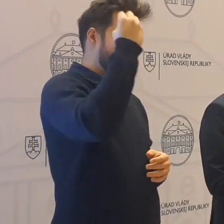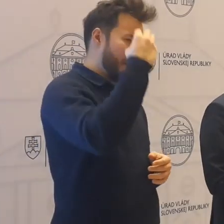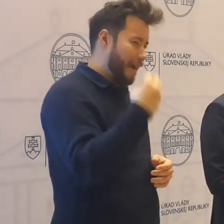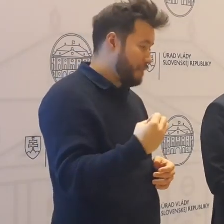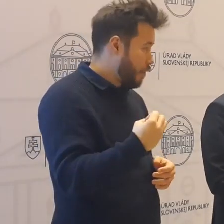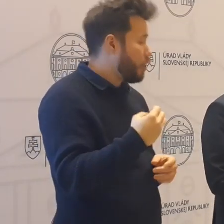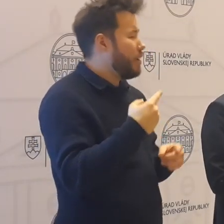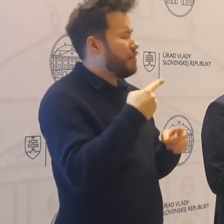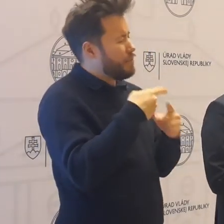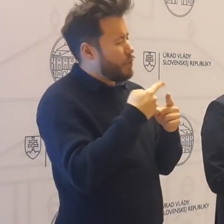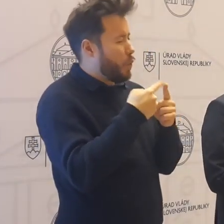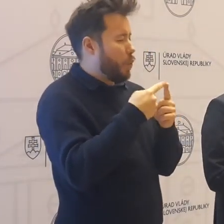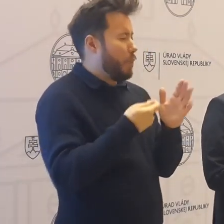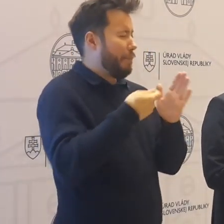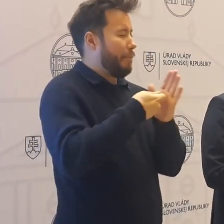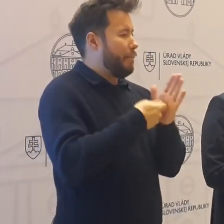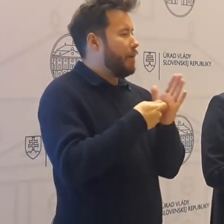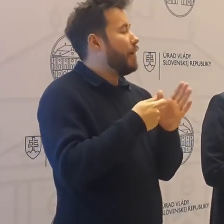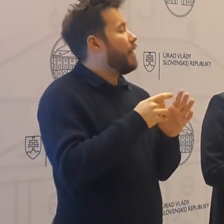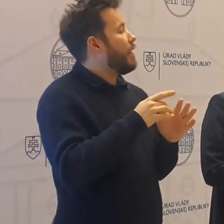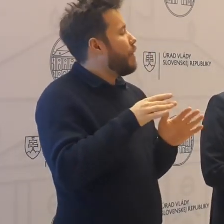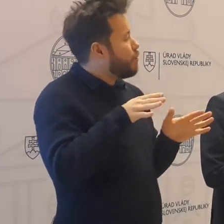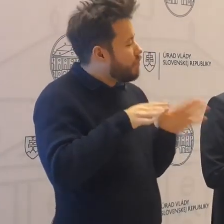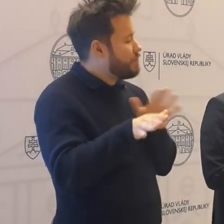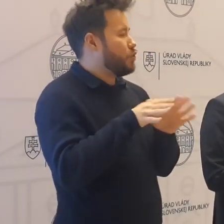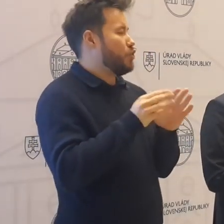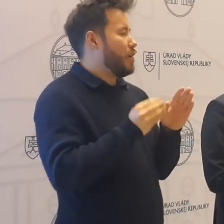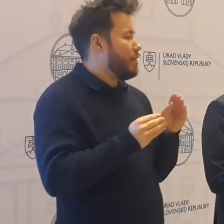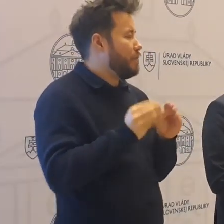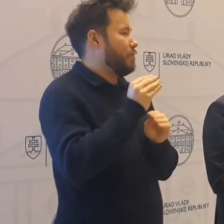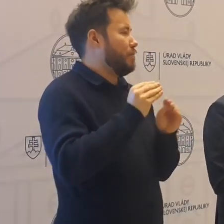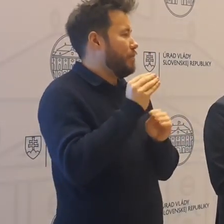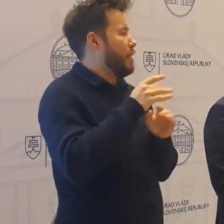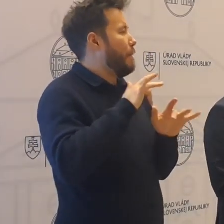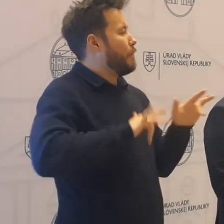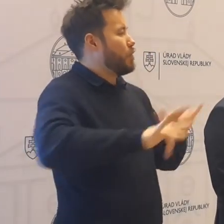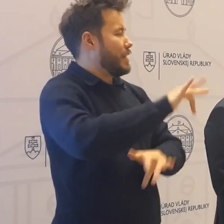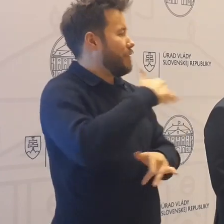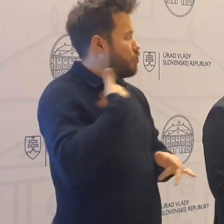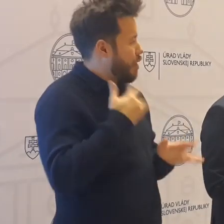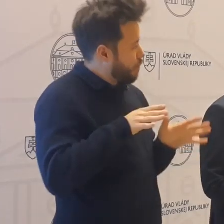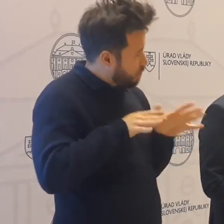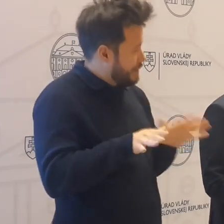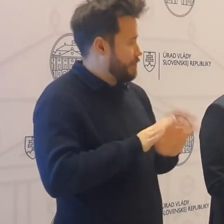úpravy, aby sme stále vytvárali ešte bezpečnejšie, bezpečnejšie prostredie v školách.